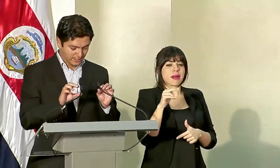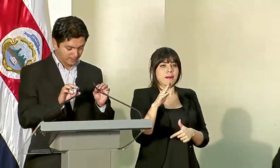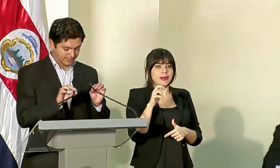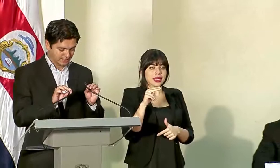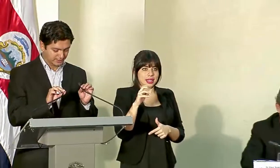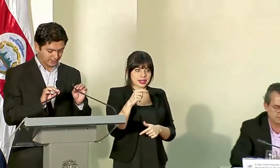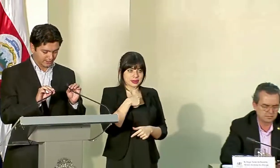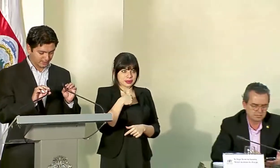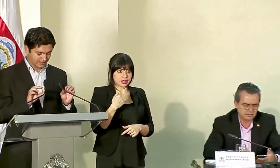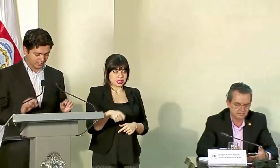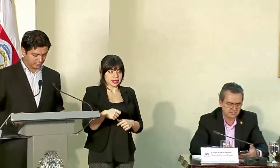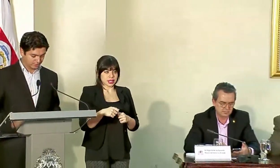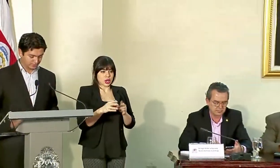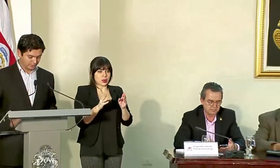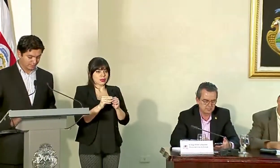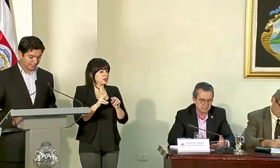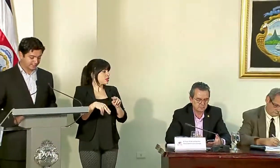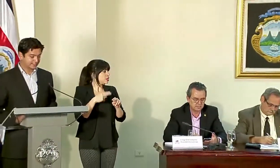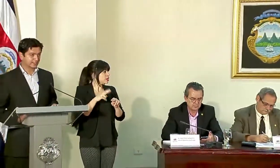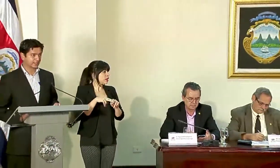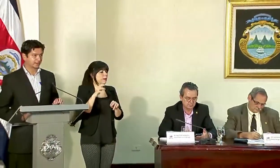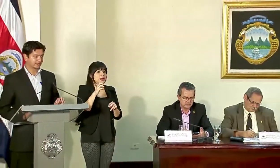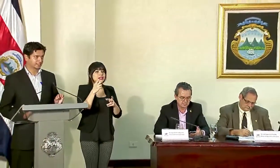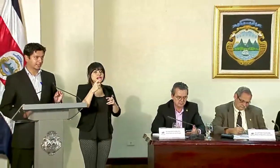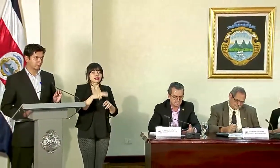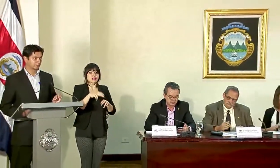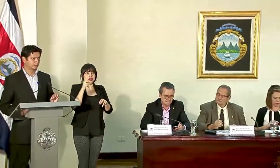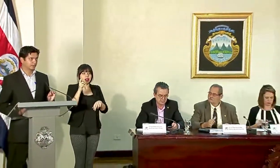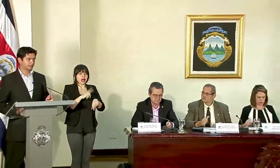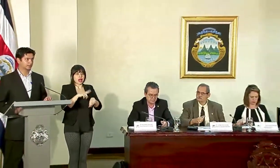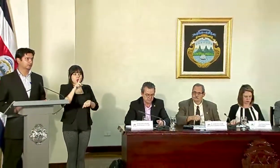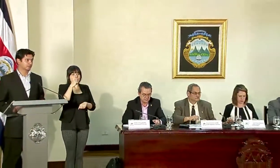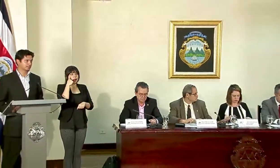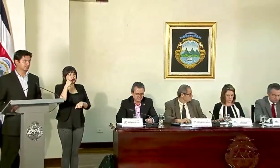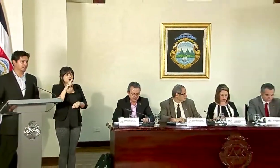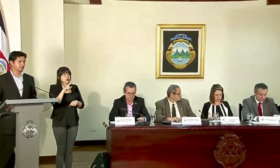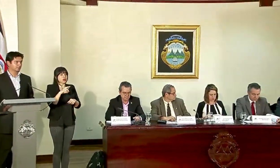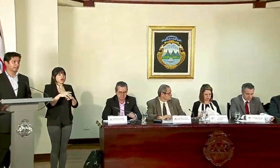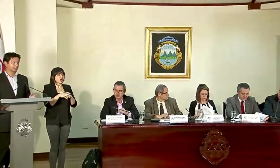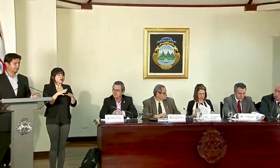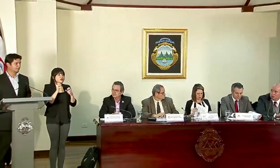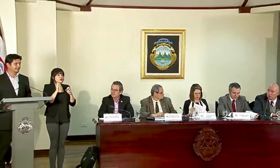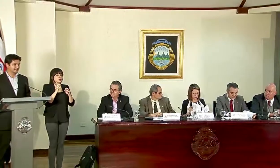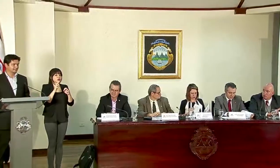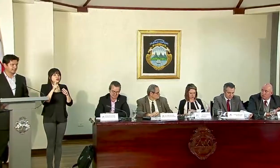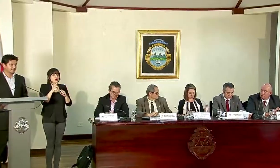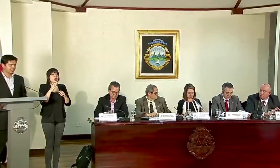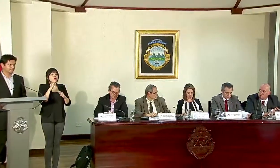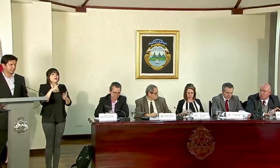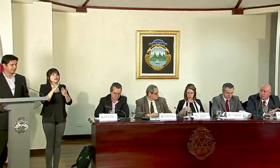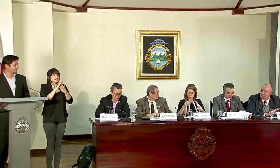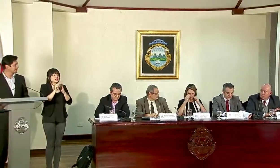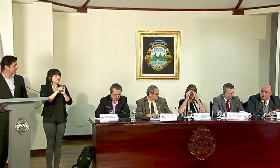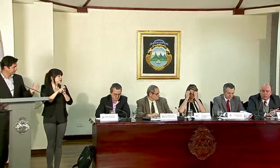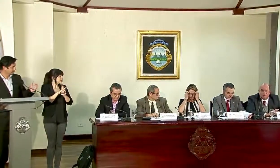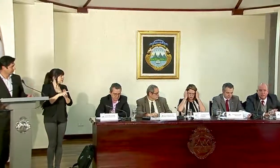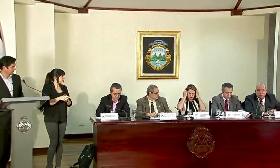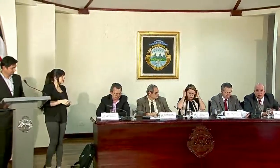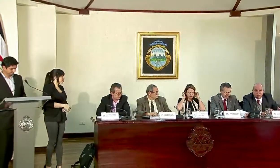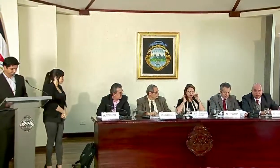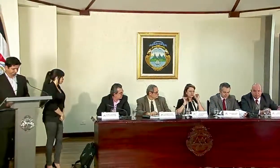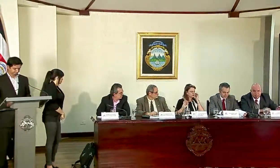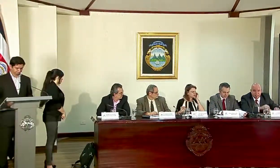Brenes, presidente de la Comisión Nacional de Emergencias, quien tiene que retirarse a la UNA porque tiene una audiencia, una comparecencia en la Asamblea Legislativa.